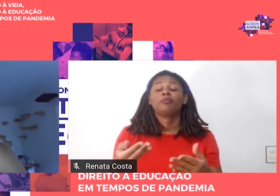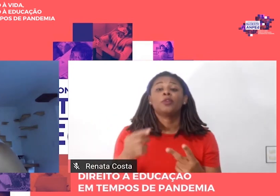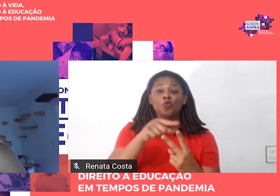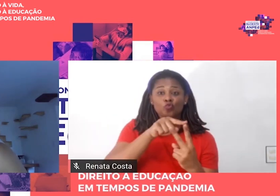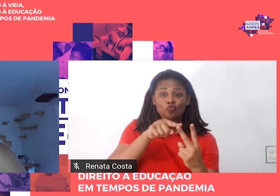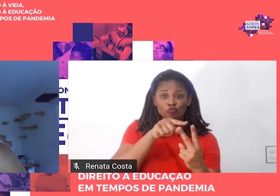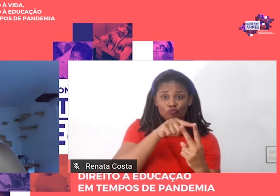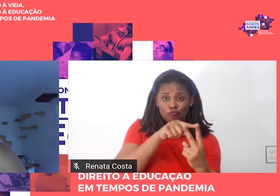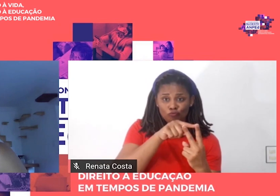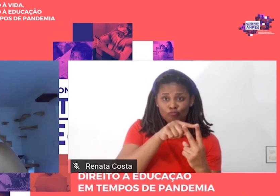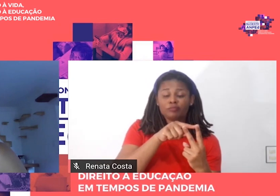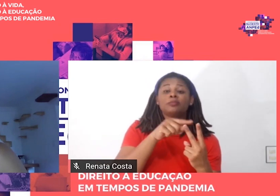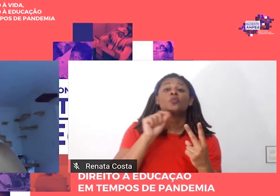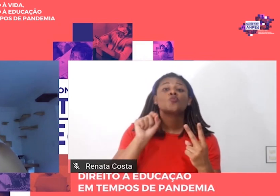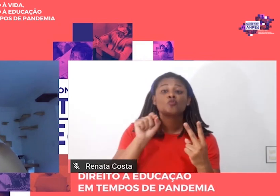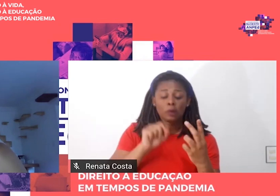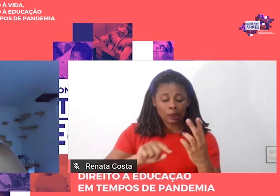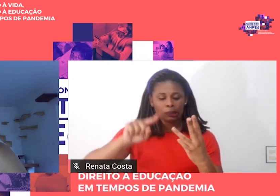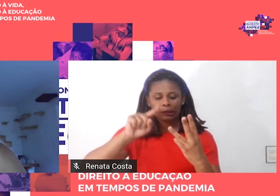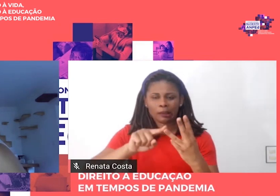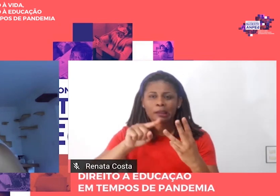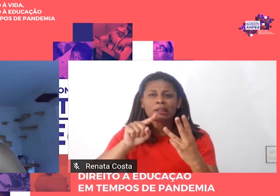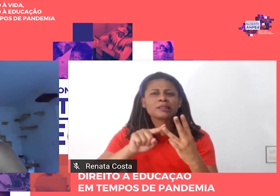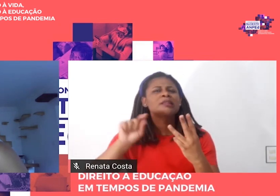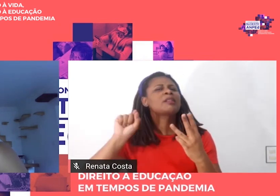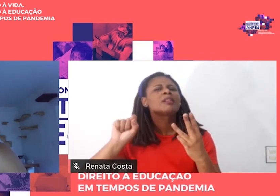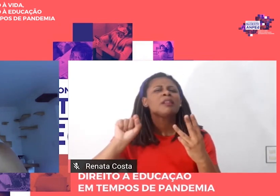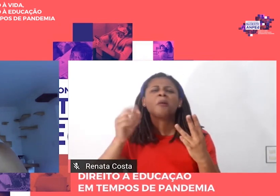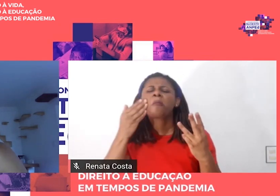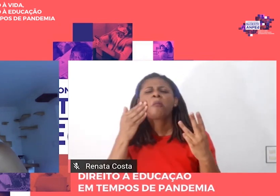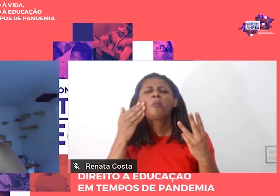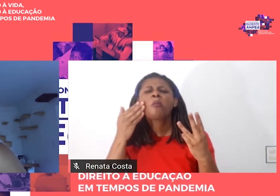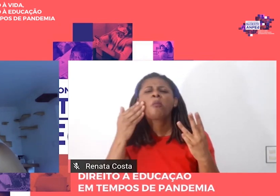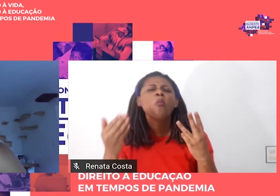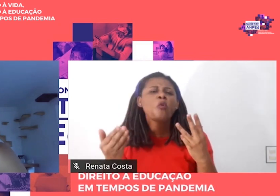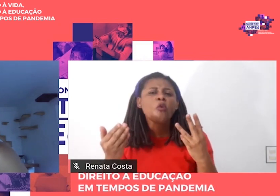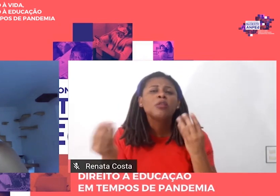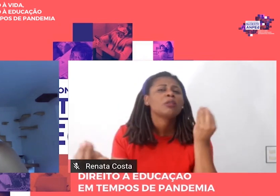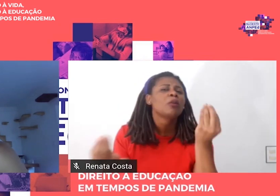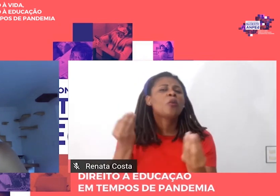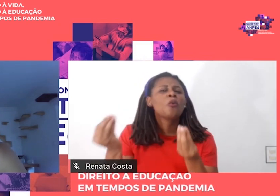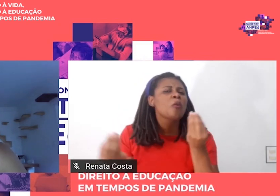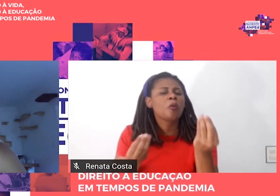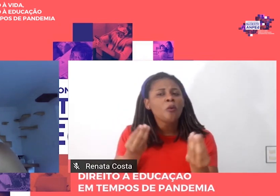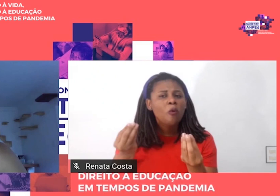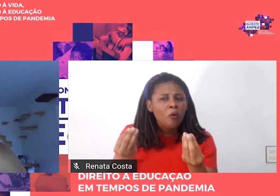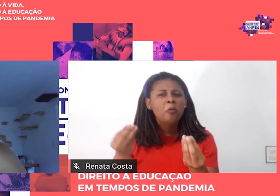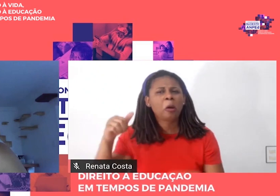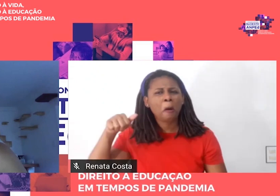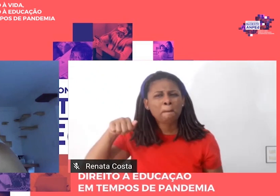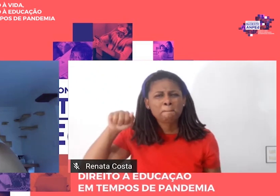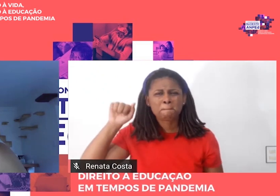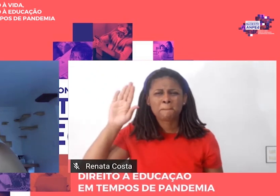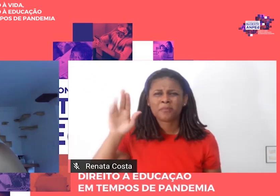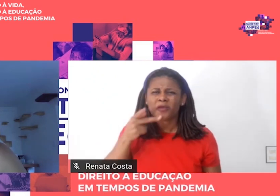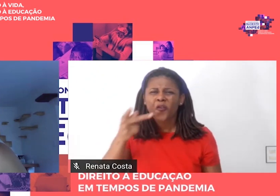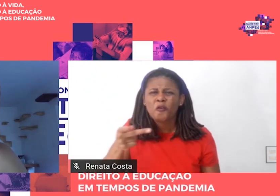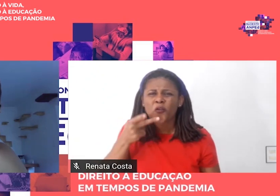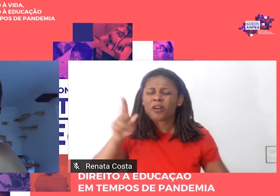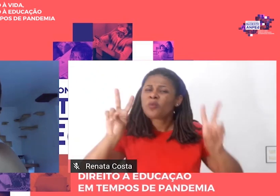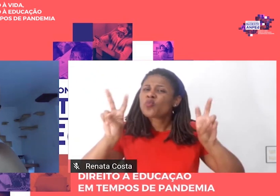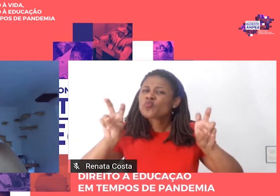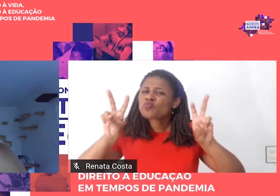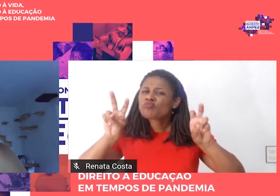tese é anunciada nos seguintes termos. De como, quando mais se falou em democracia no